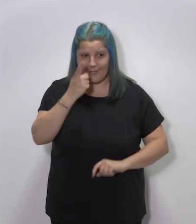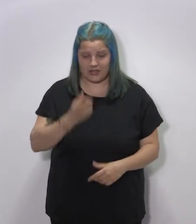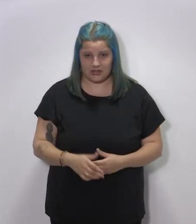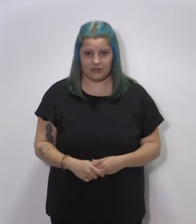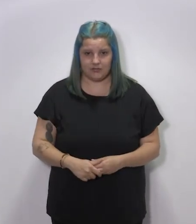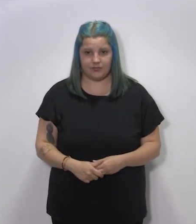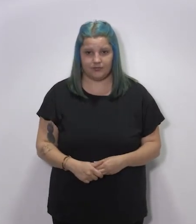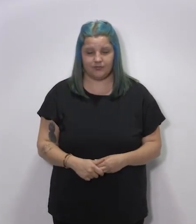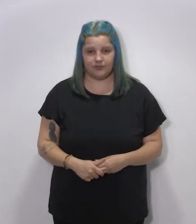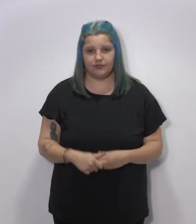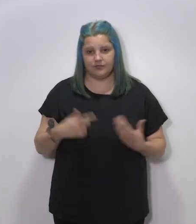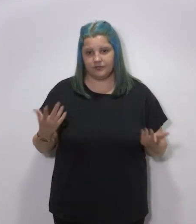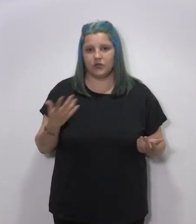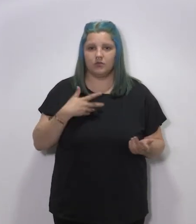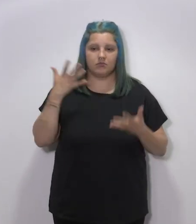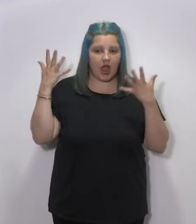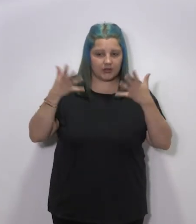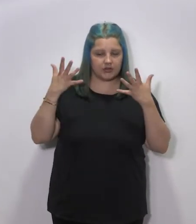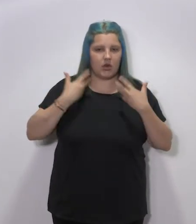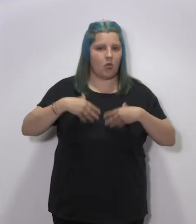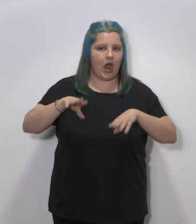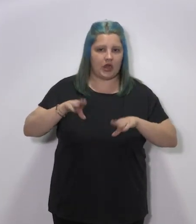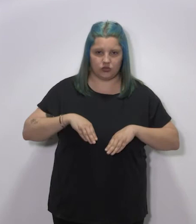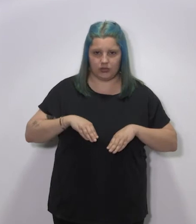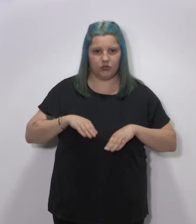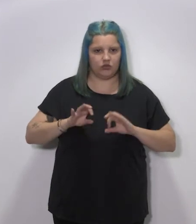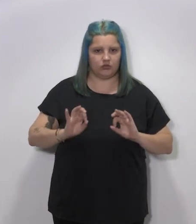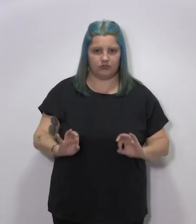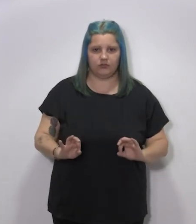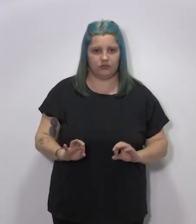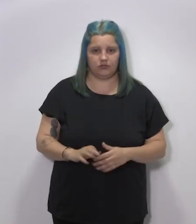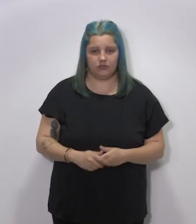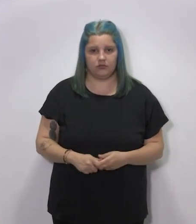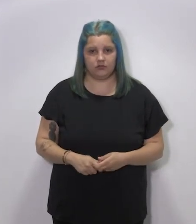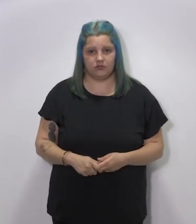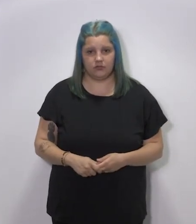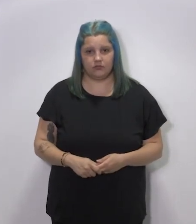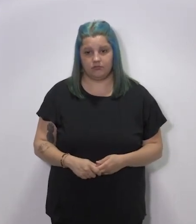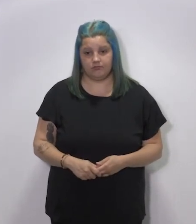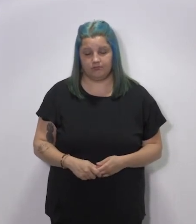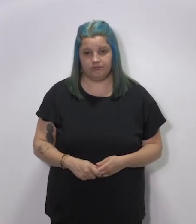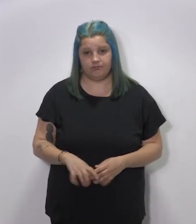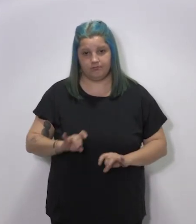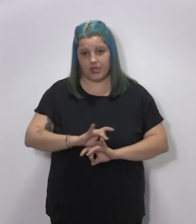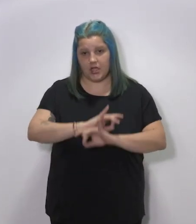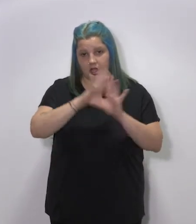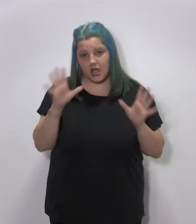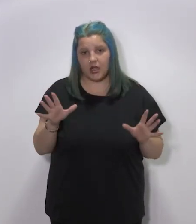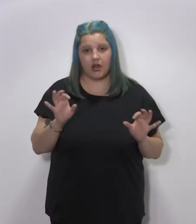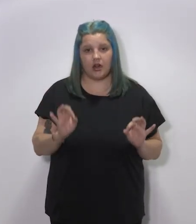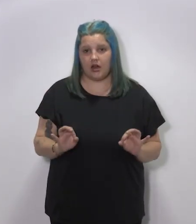Estado y, en función de ese dato, lógicamente, atenderemos y asumiremos y asumimos de forma